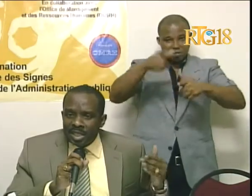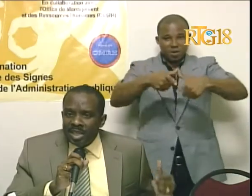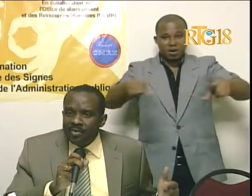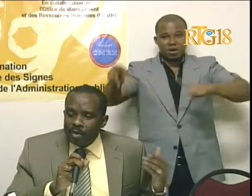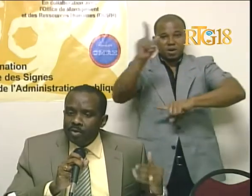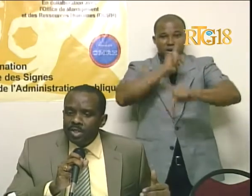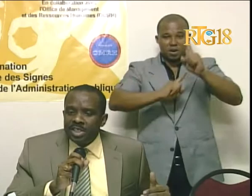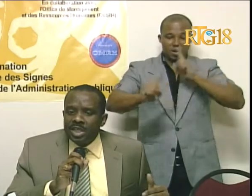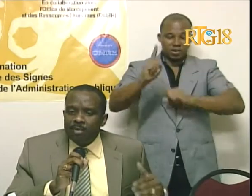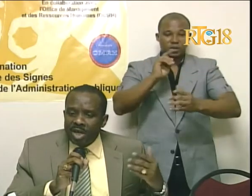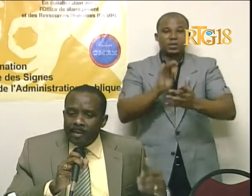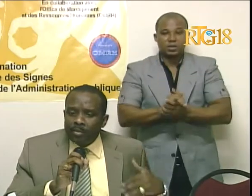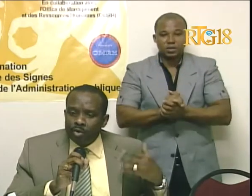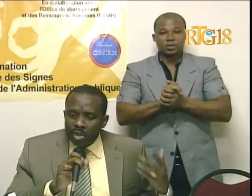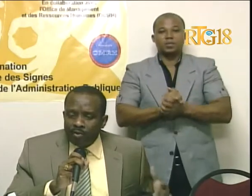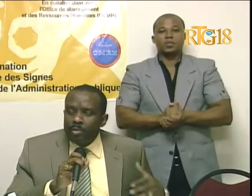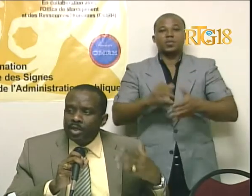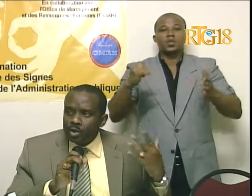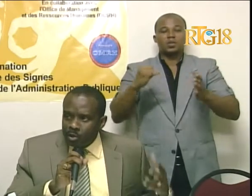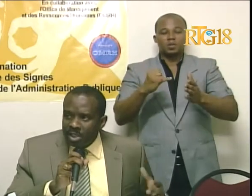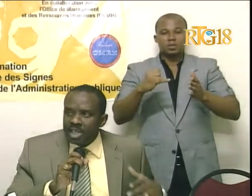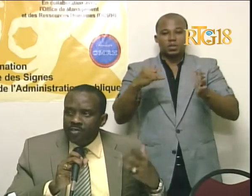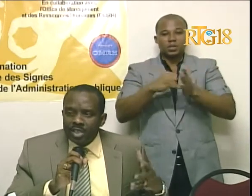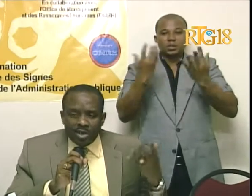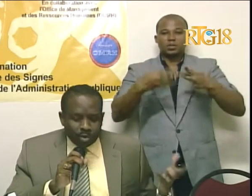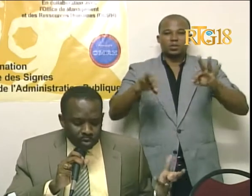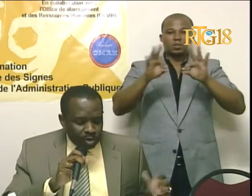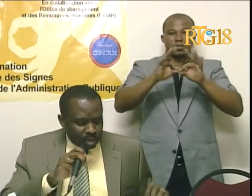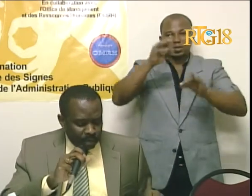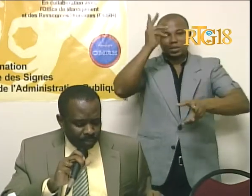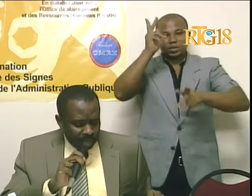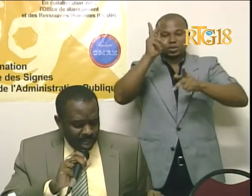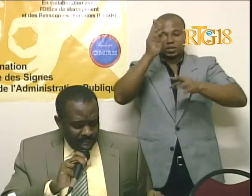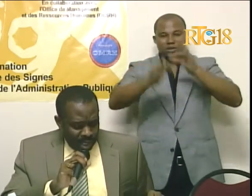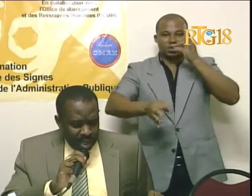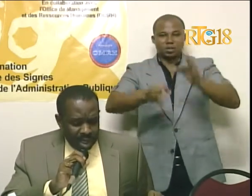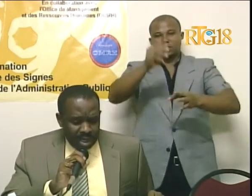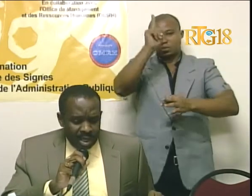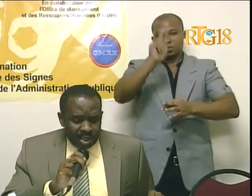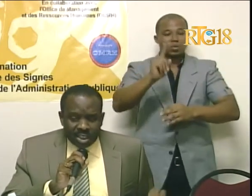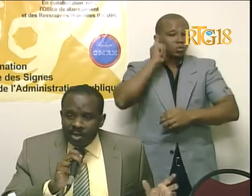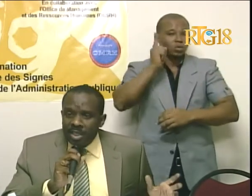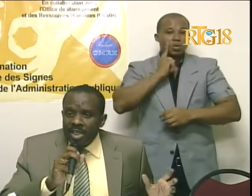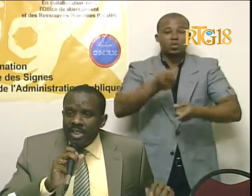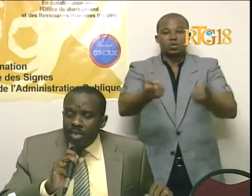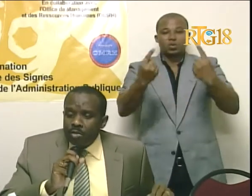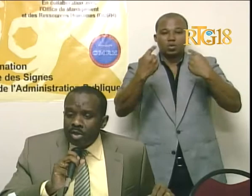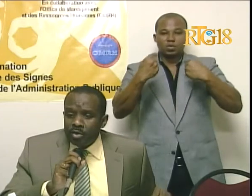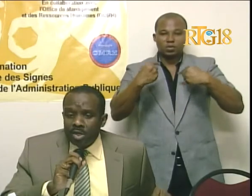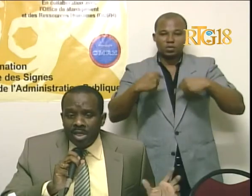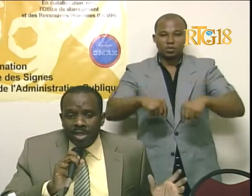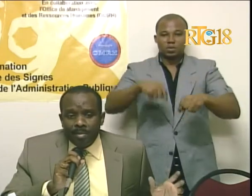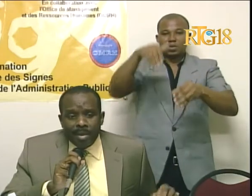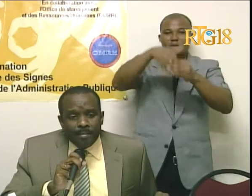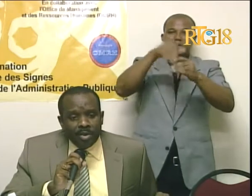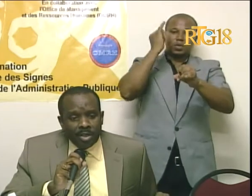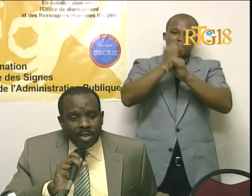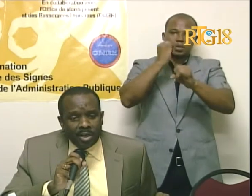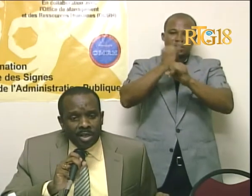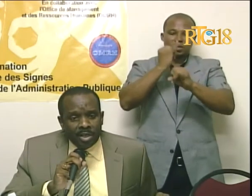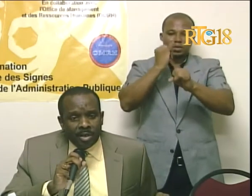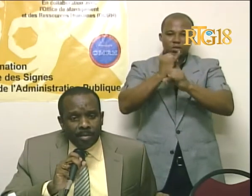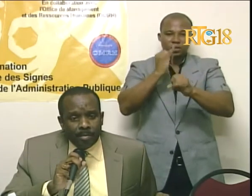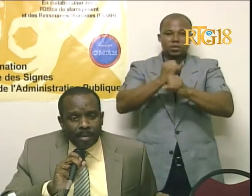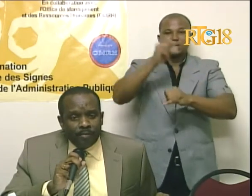ki patande l'el rive nan minister, pou l'kapab jwenn informasyon, jwenn servis ka pou tout moun. E, jan sekretar d'Etat, sotmansyonel, map,